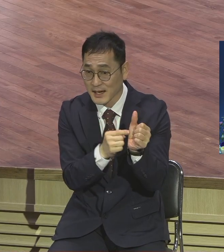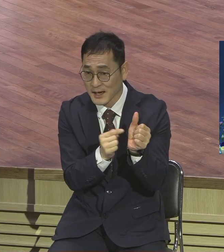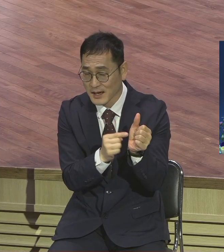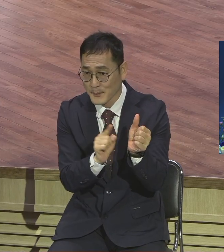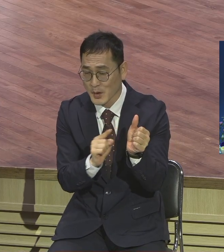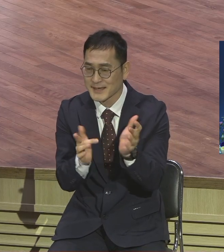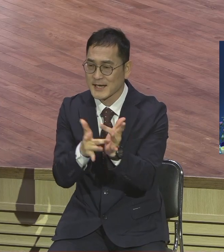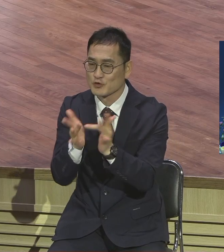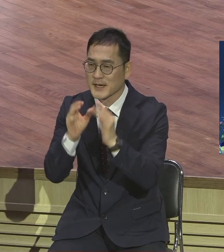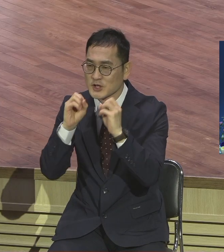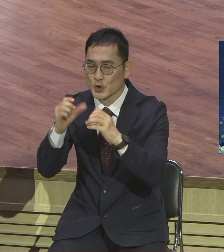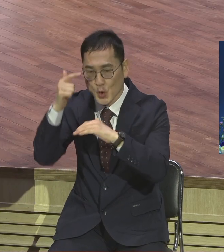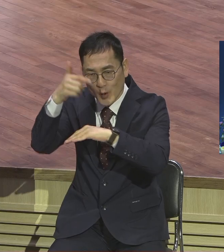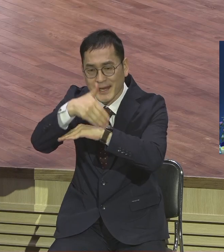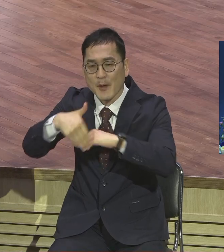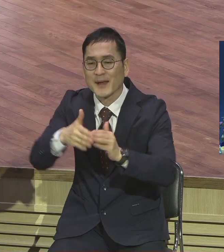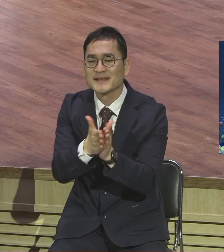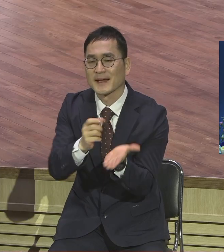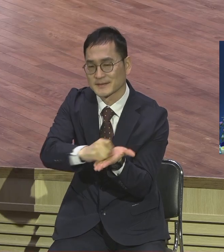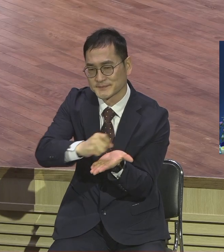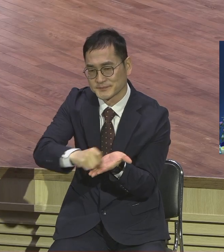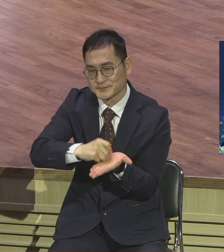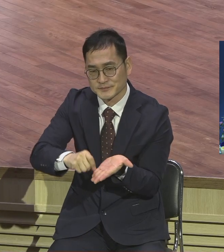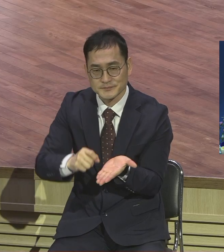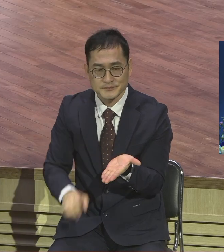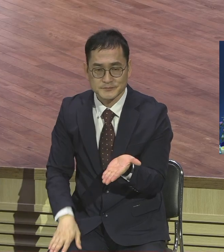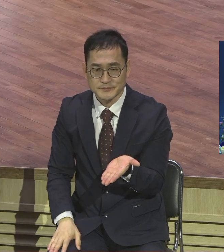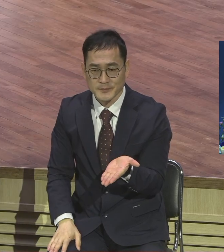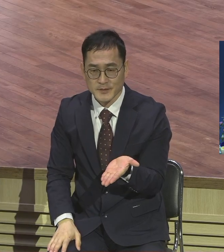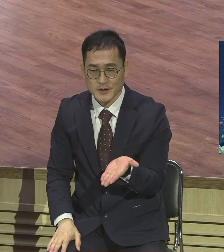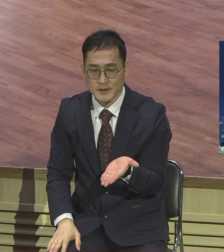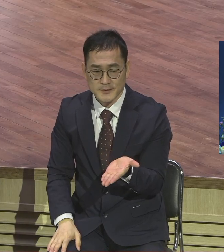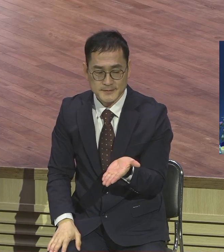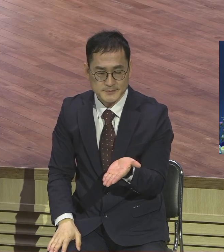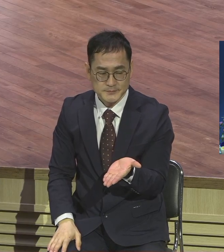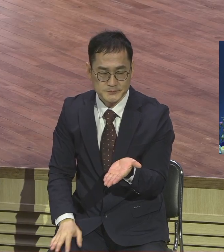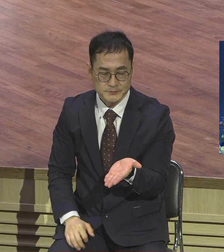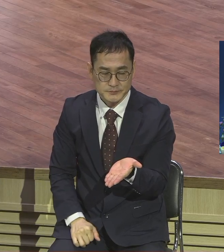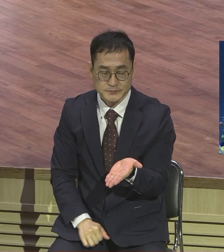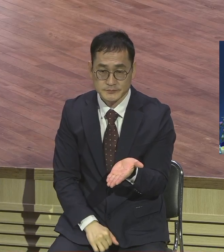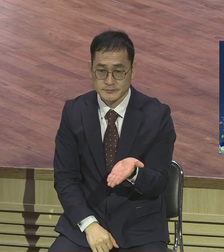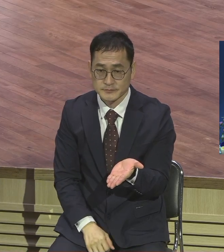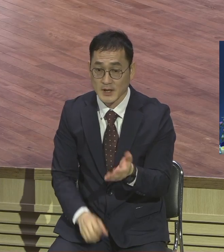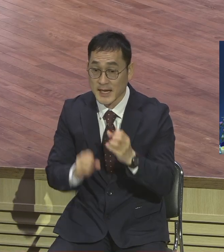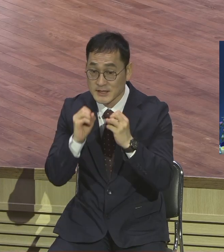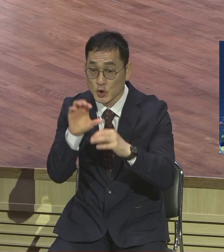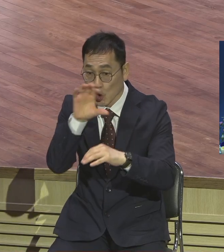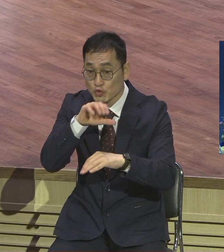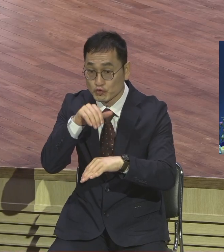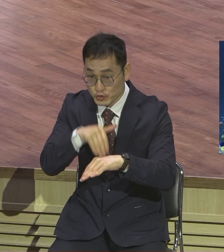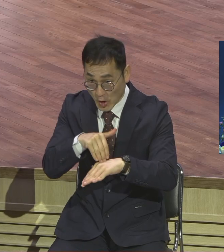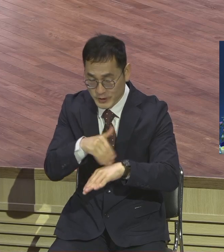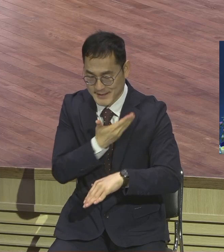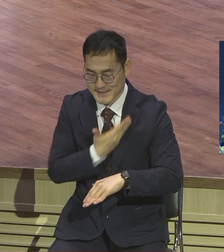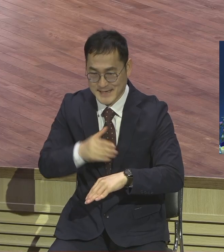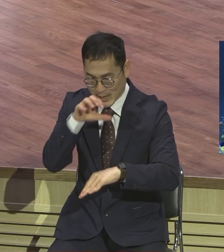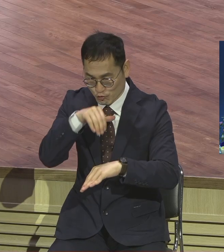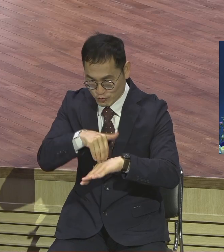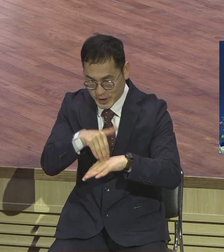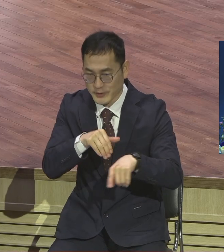전두교육이라는 책이었습니다. 주님의 전두교육 이게 소위 말해서 이 전두훈련 제자훈련의 원조예요. 원조 원조